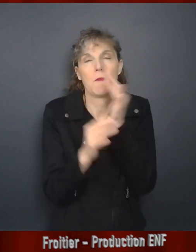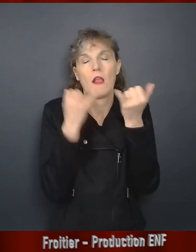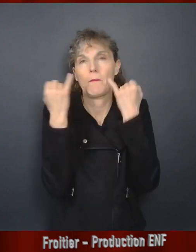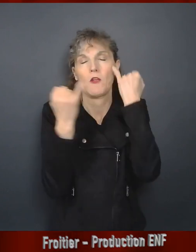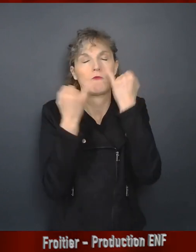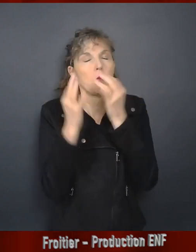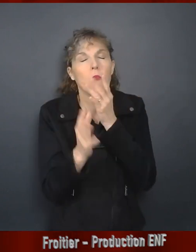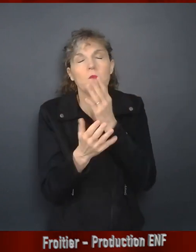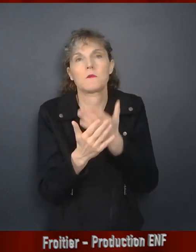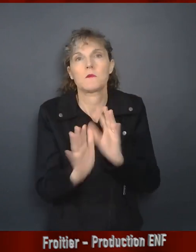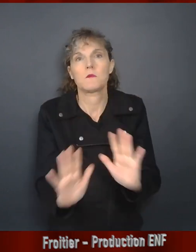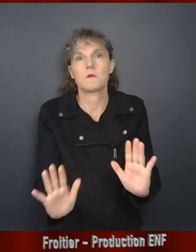est inimaginable.